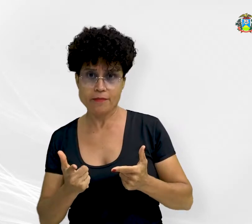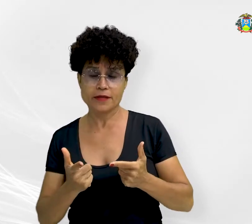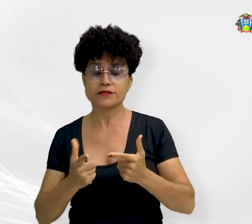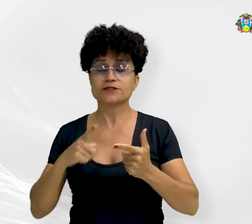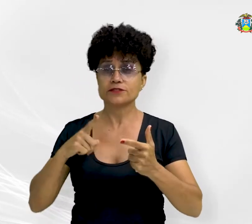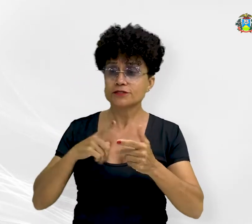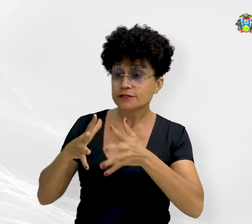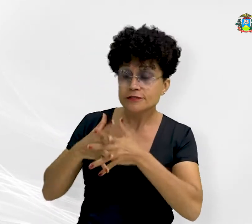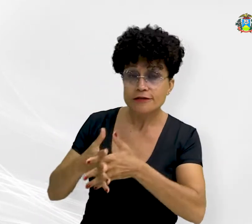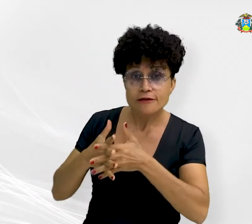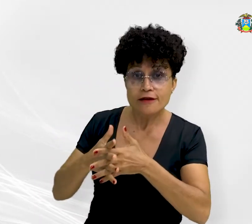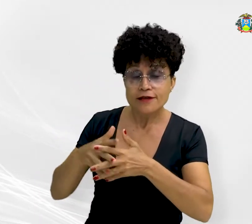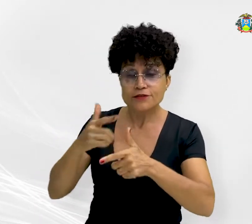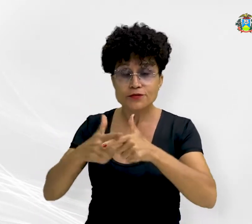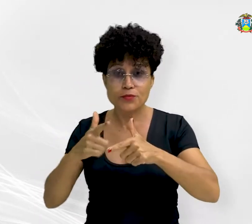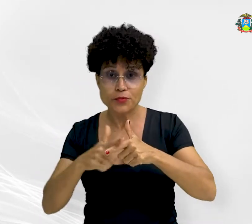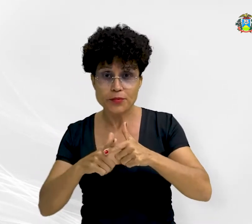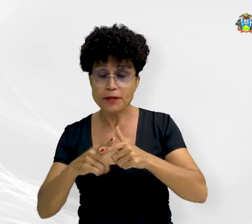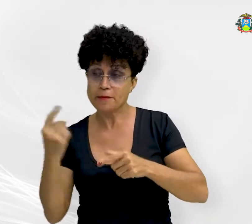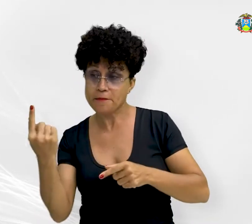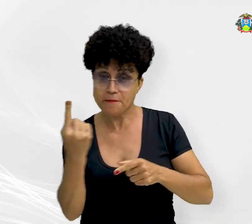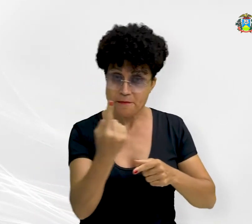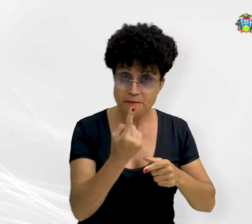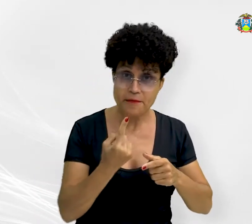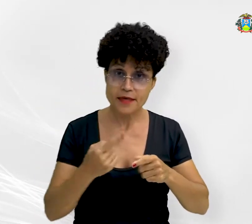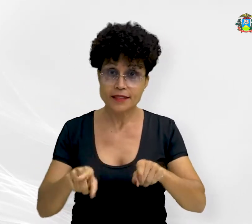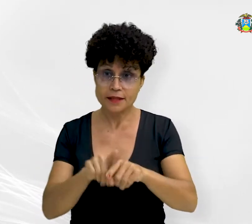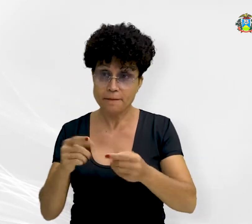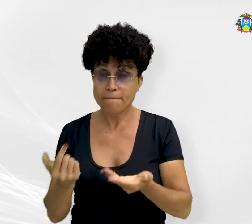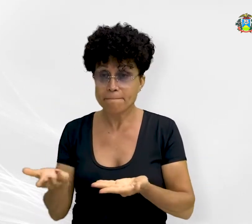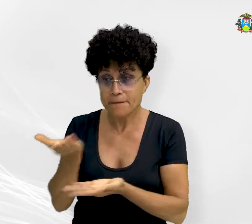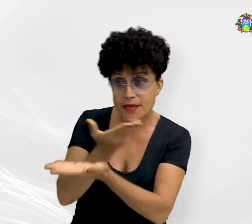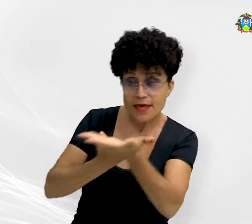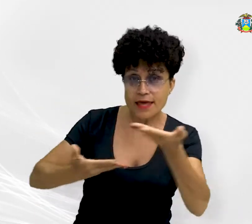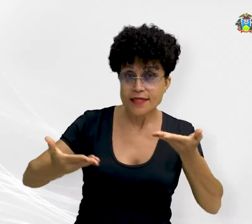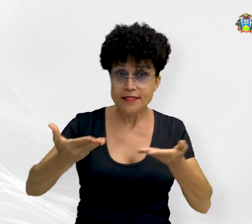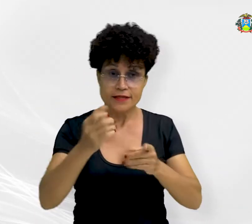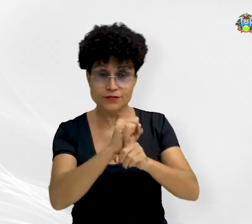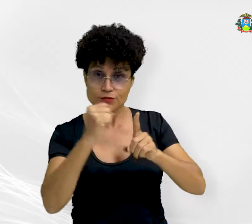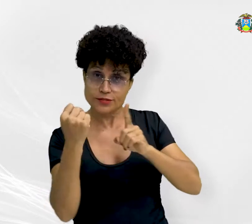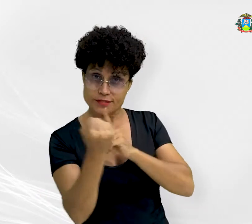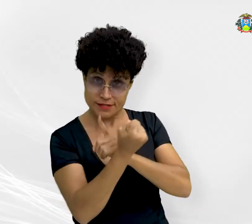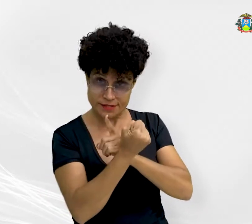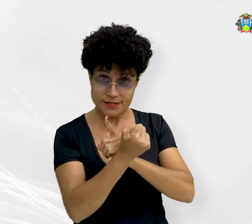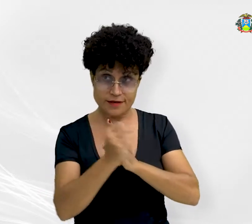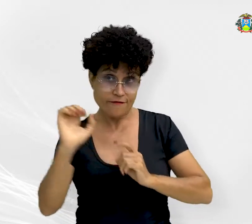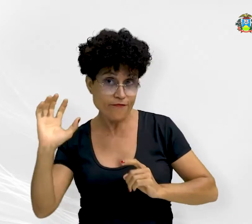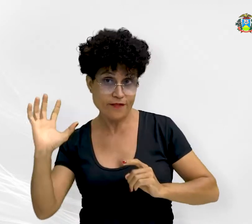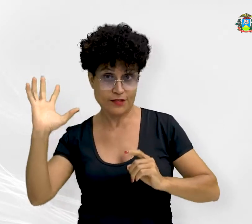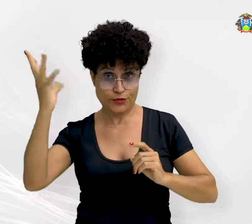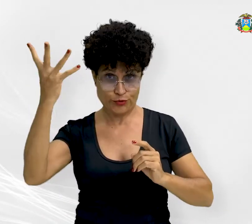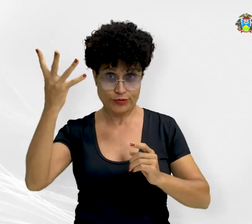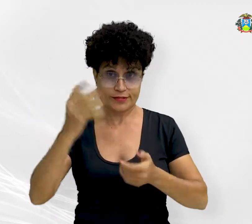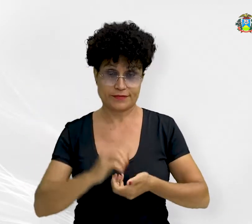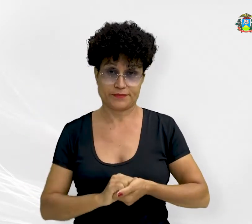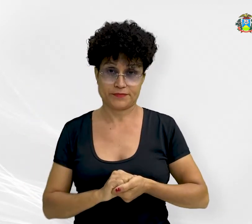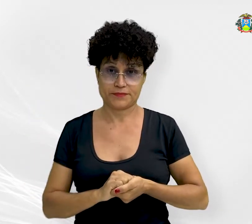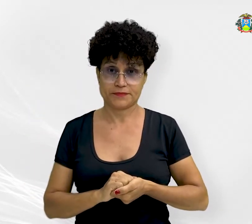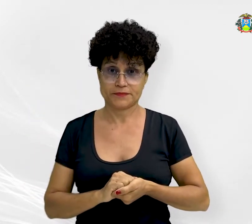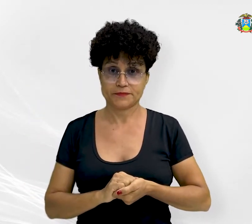complexidade de natureza meta-individual e à interação social na solução das demandas. A resolução busca